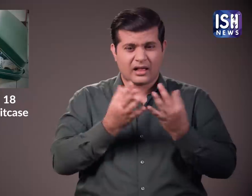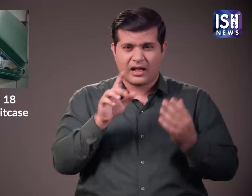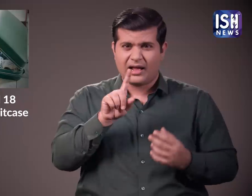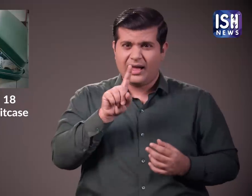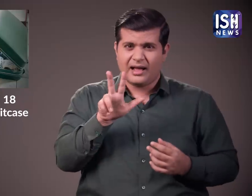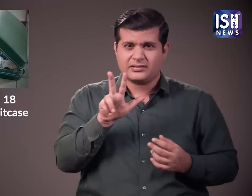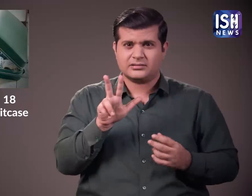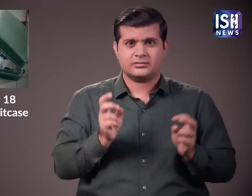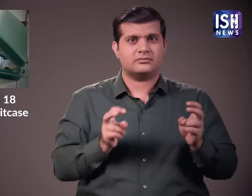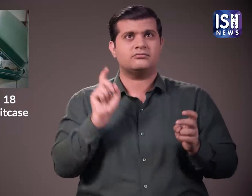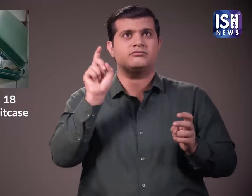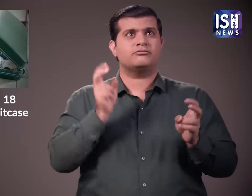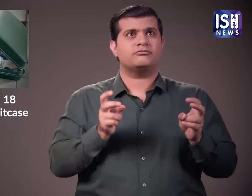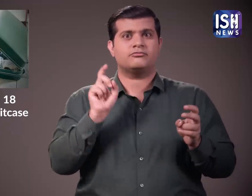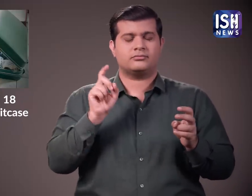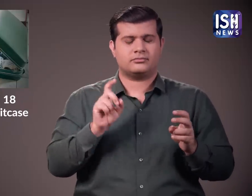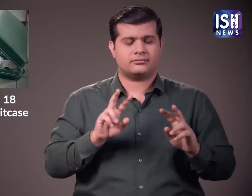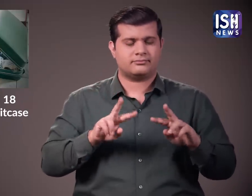बिच्चुओं को देखना कितना अजीब है।